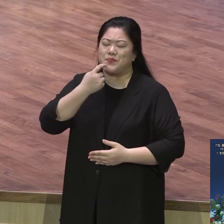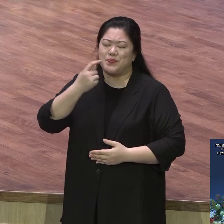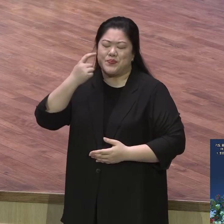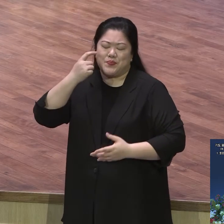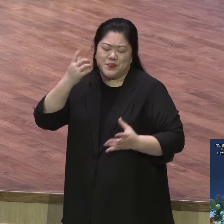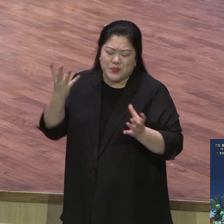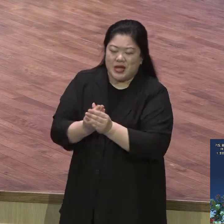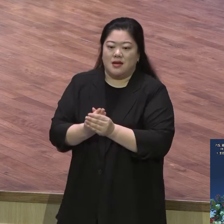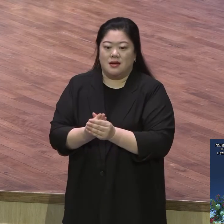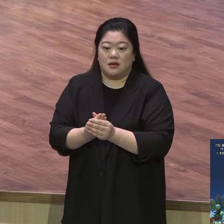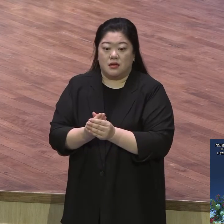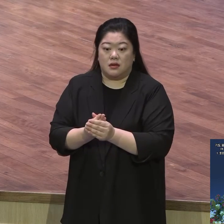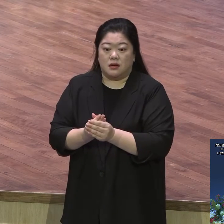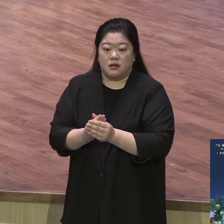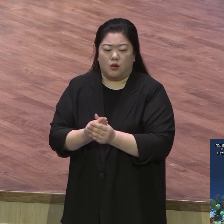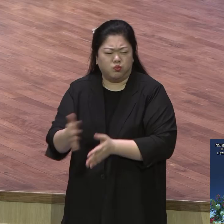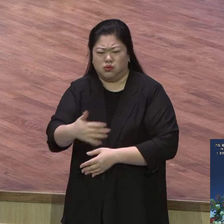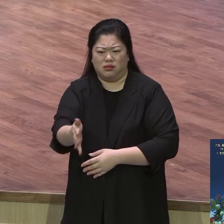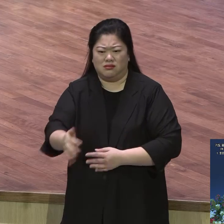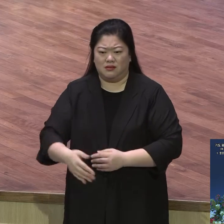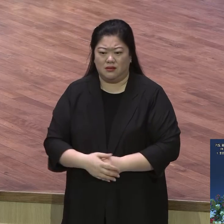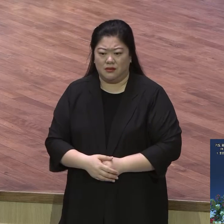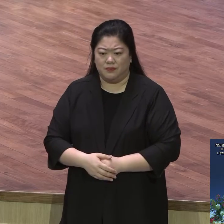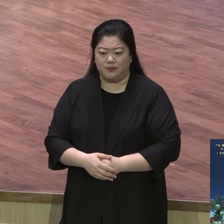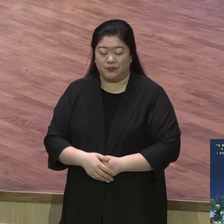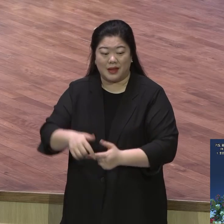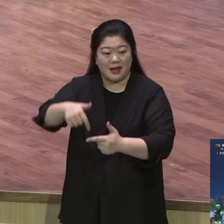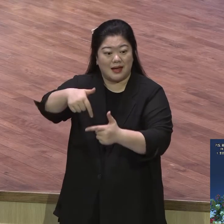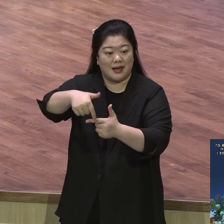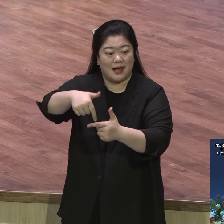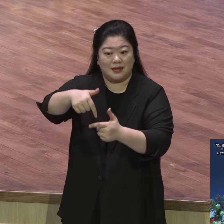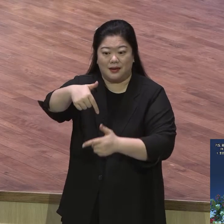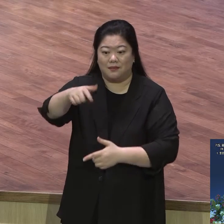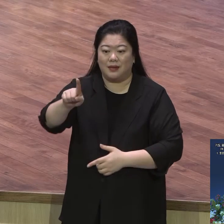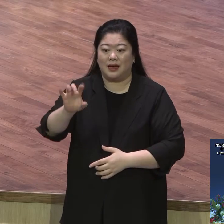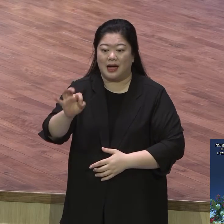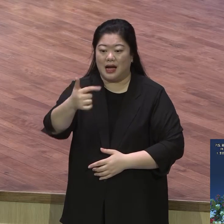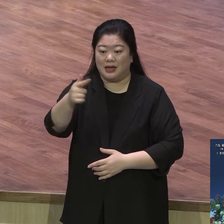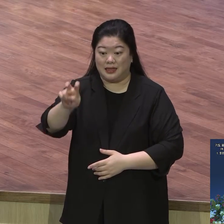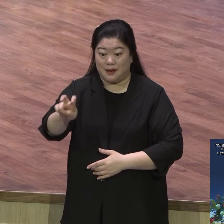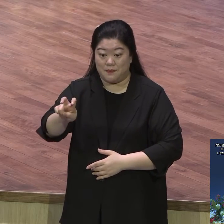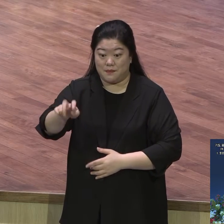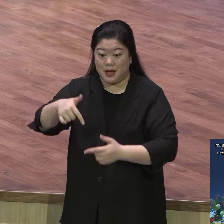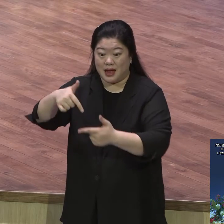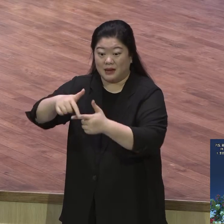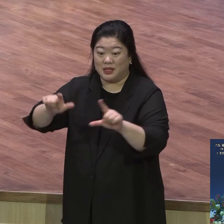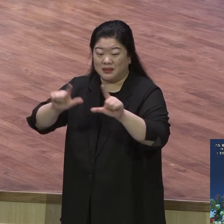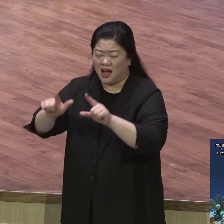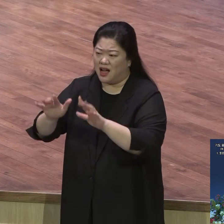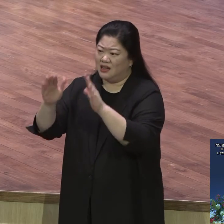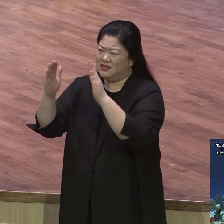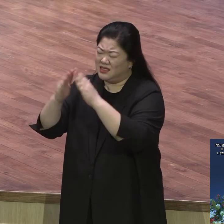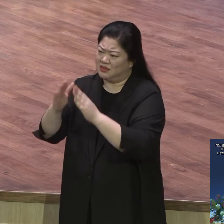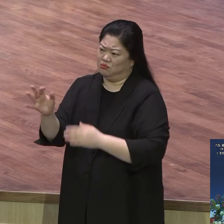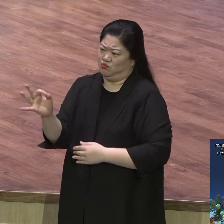부자들과 물어보세요 아유 재산이 수천억 그렇게 되지는 참 부여하겠습니다 아이고 이거 뭐